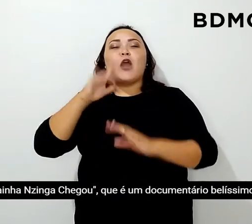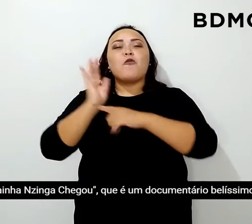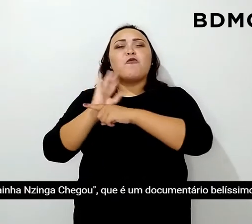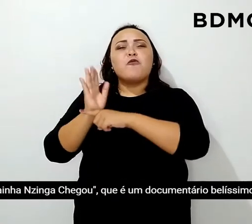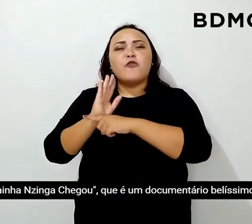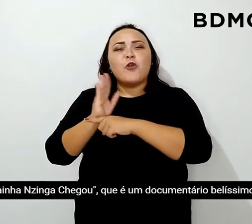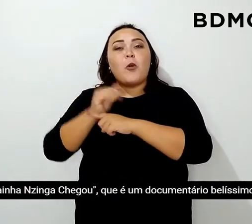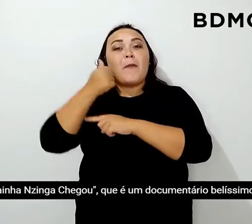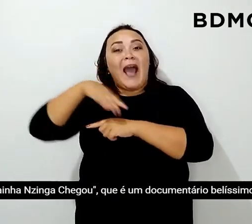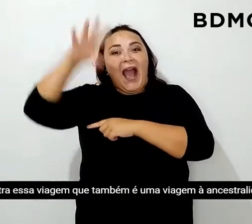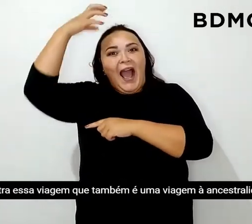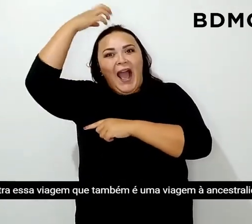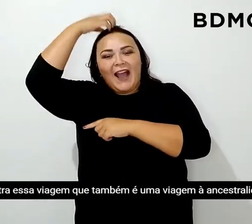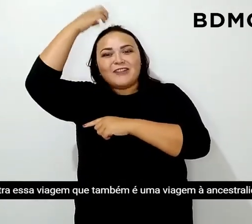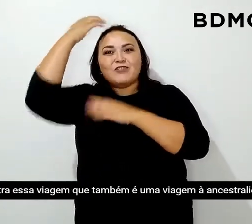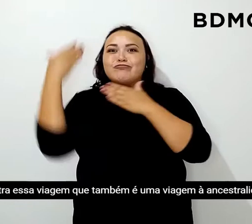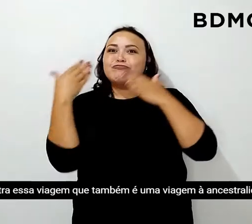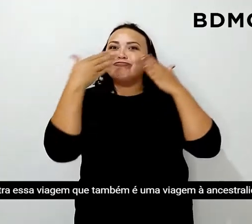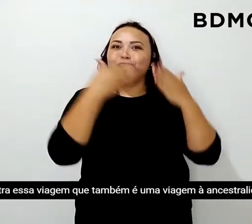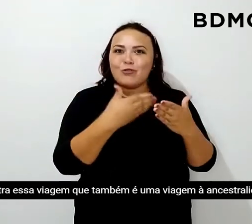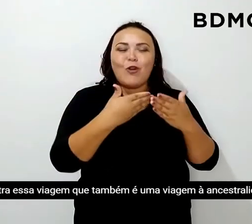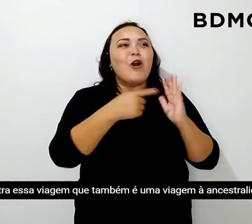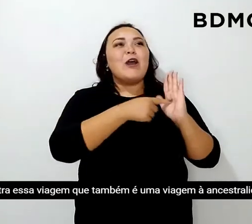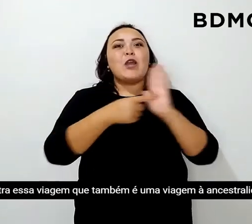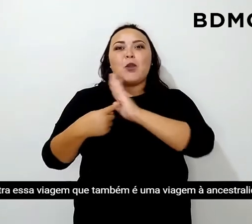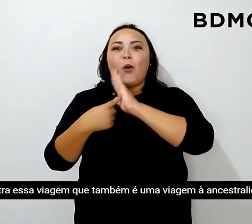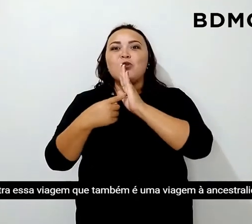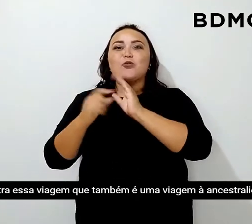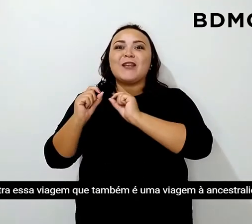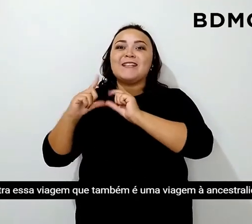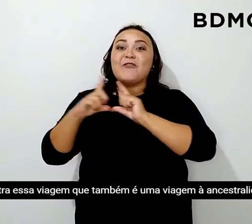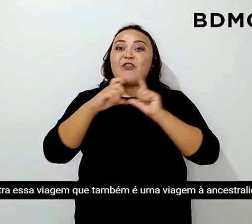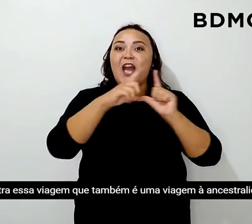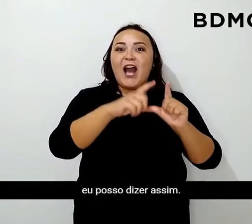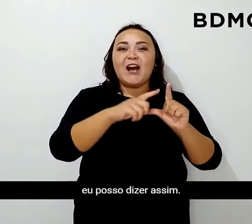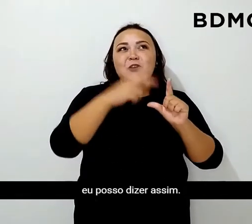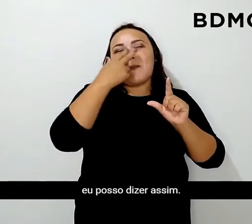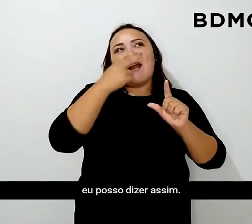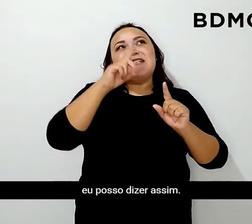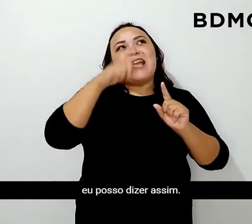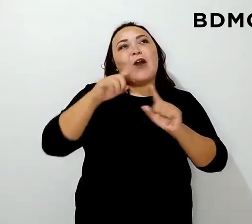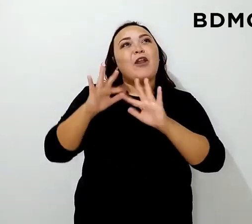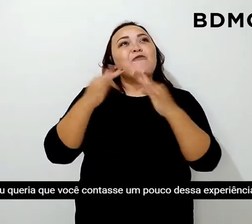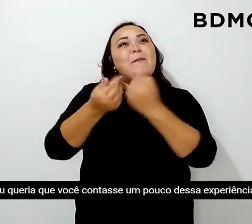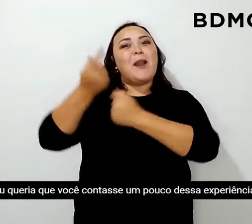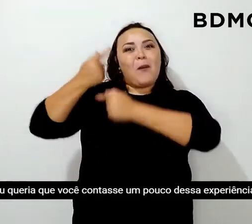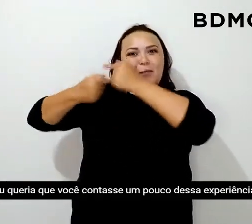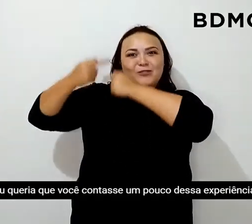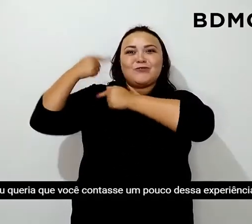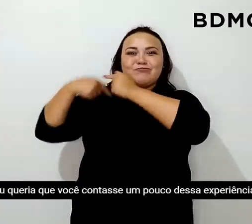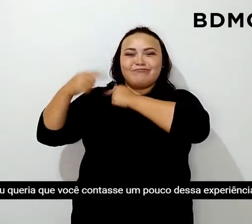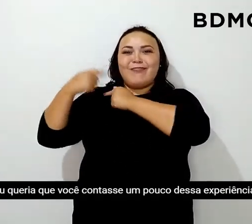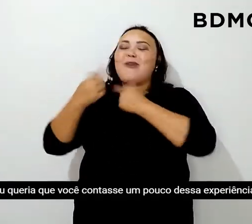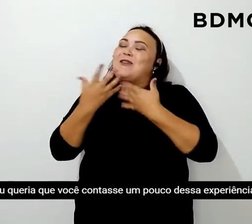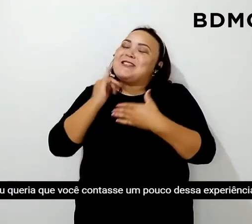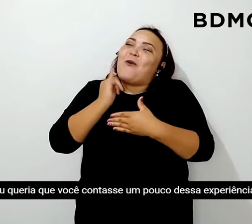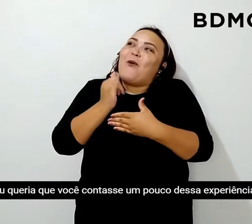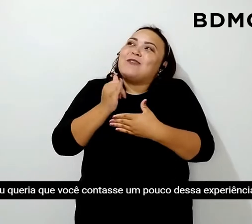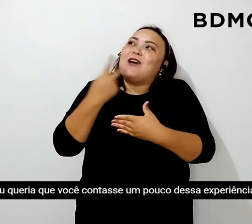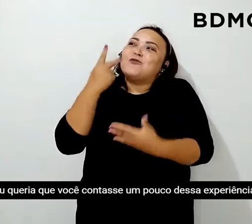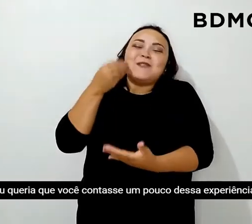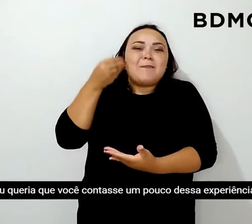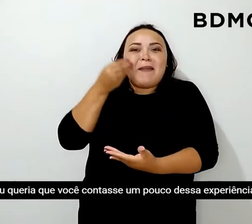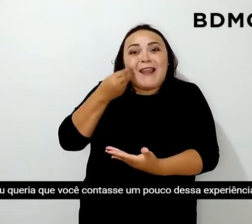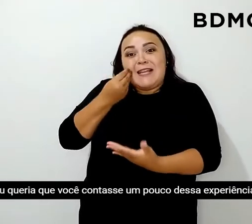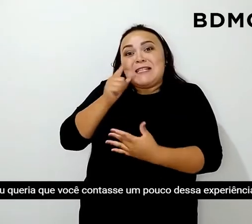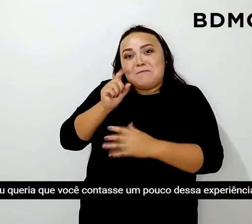documentário belíssimo que registra essa viagem que também é uma viagem à ancestralidade, se eu posso dizer assim. Eu queria que você contasse um